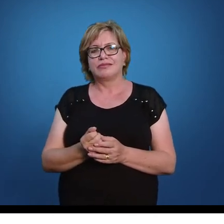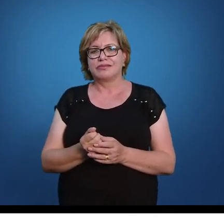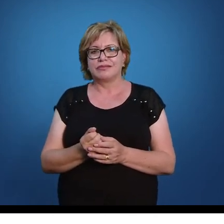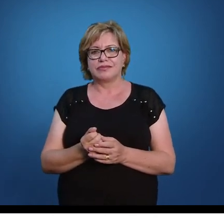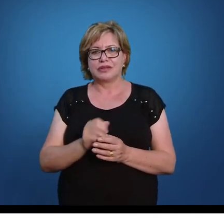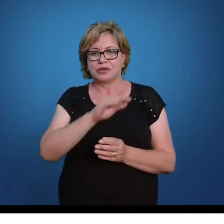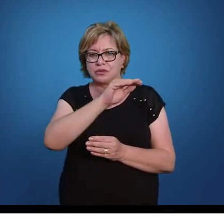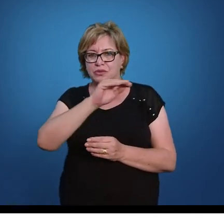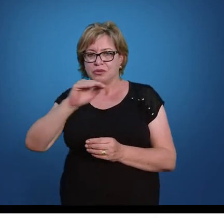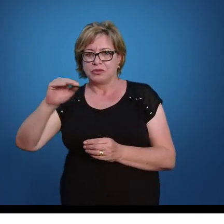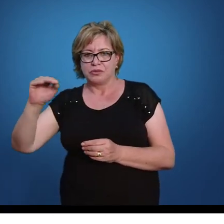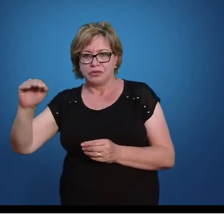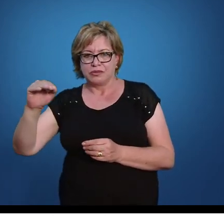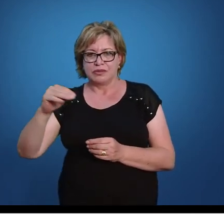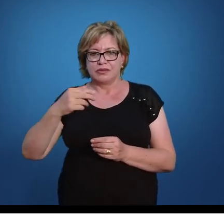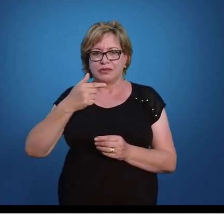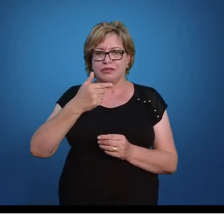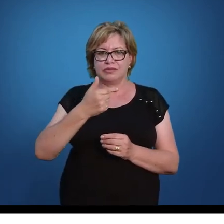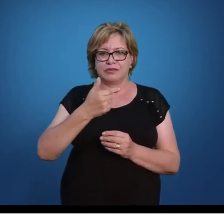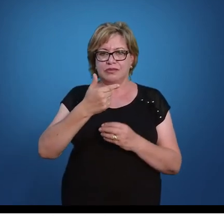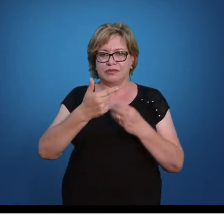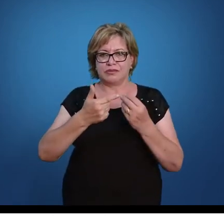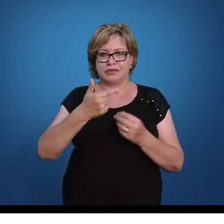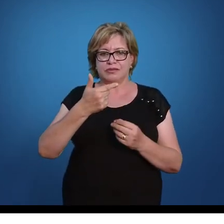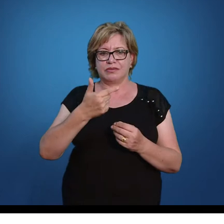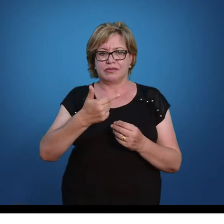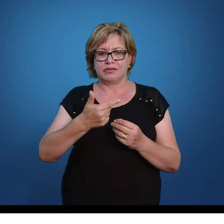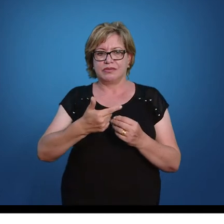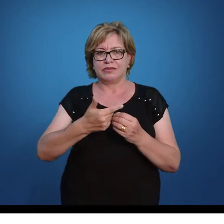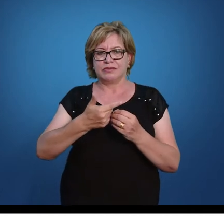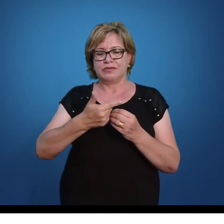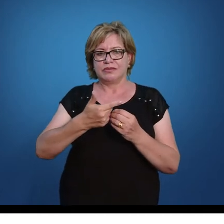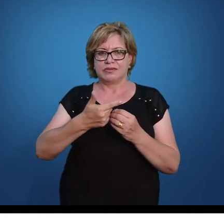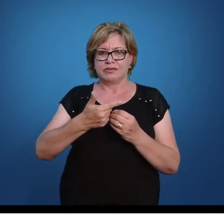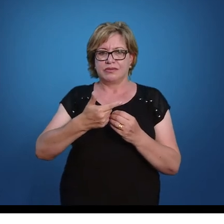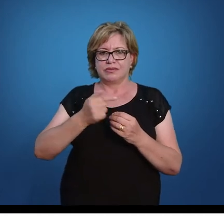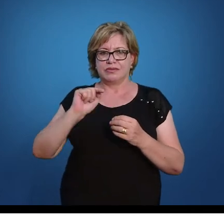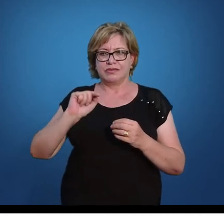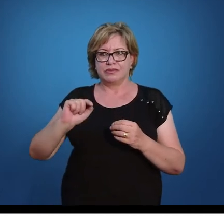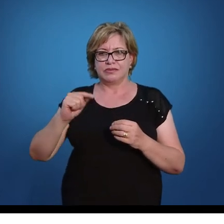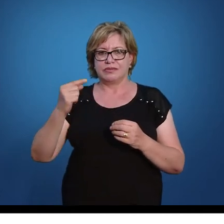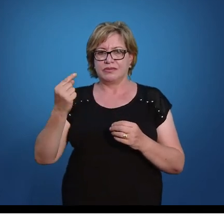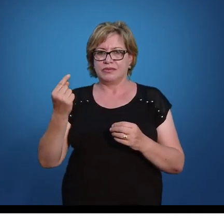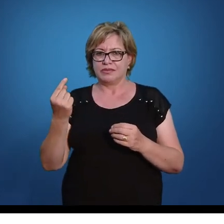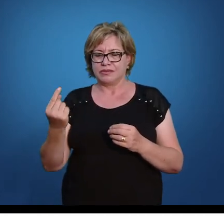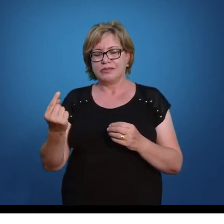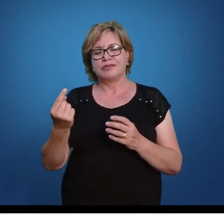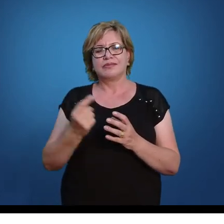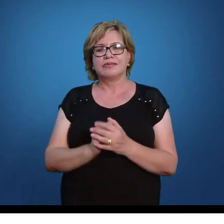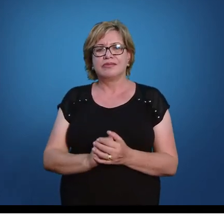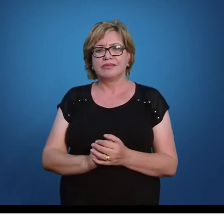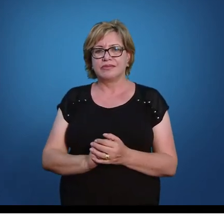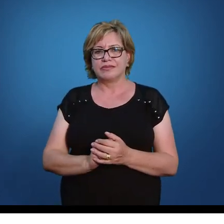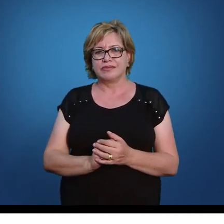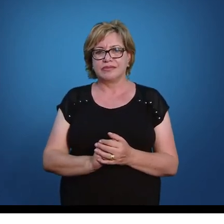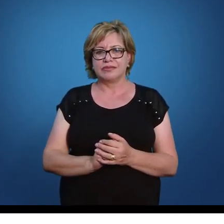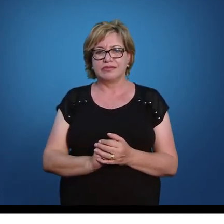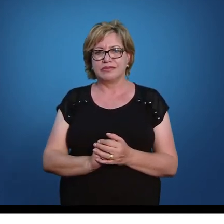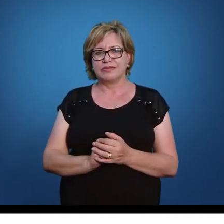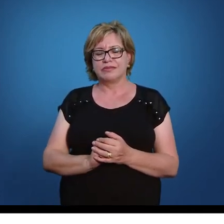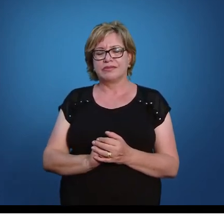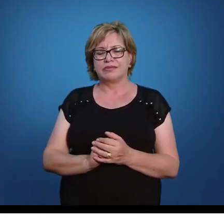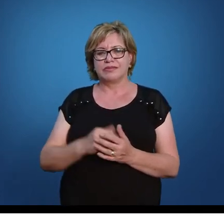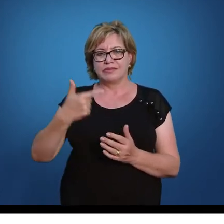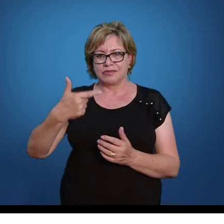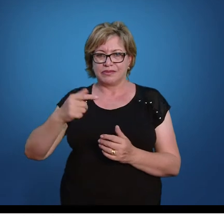E tudo isso aqui está dentro da nossa raiz. Tudo isso ainda é dividido por